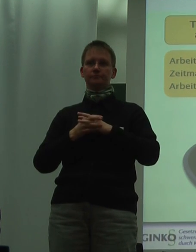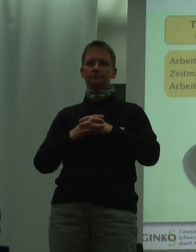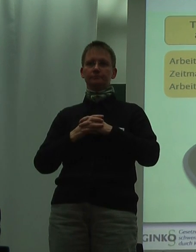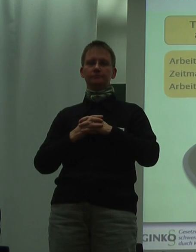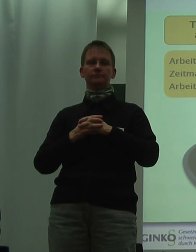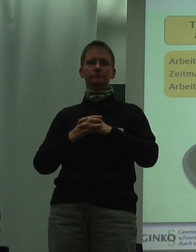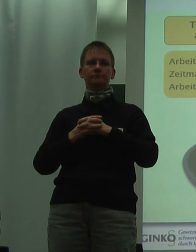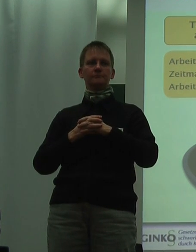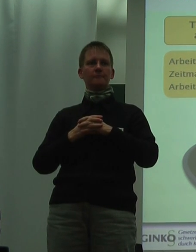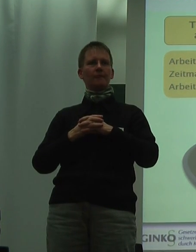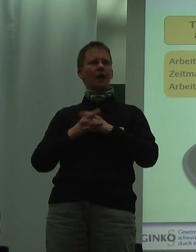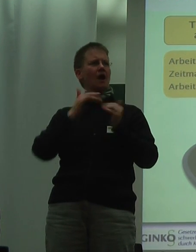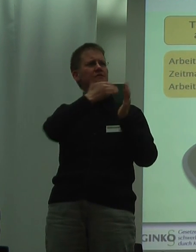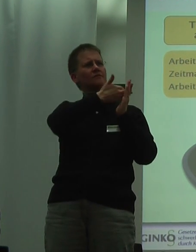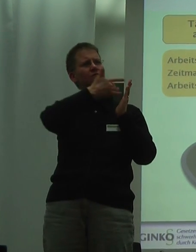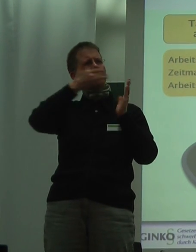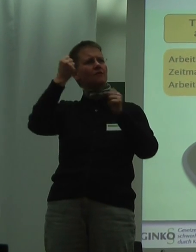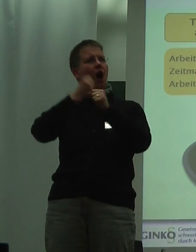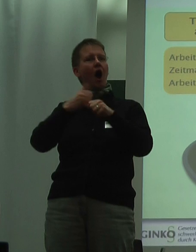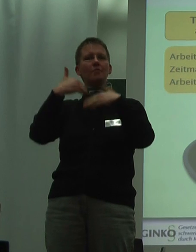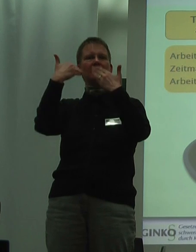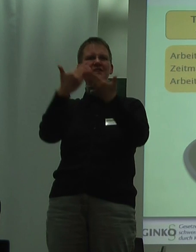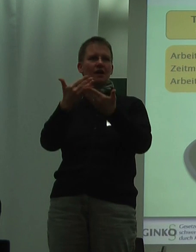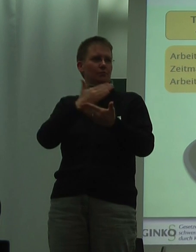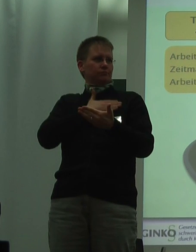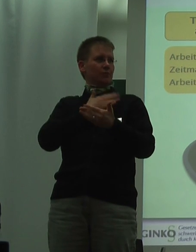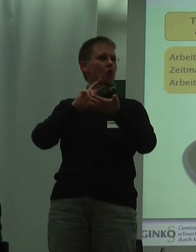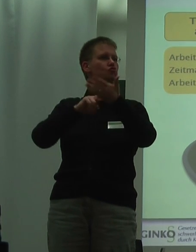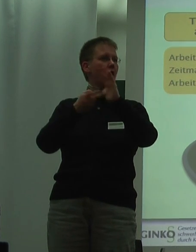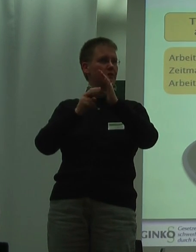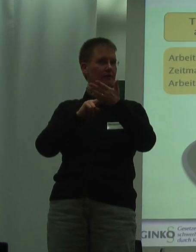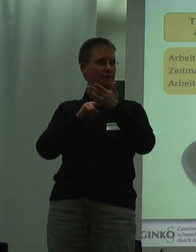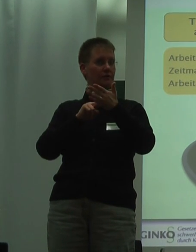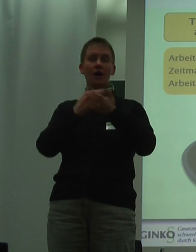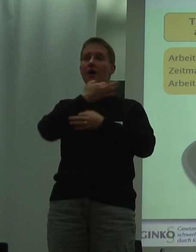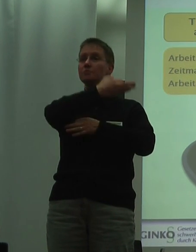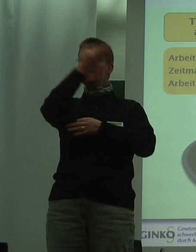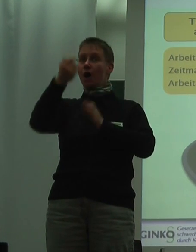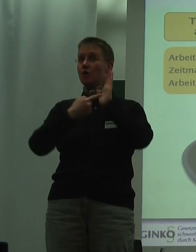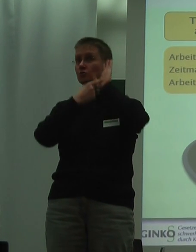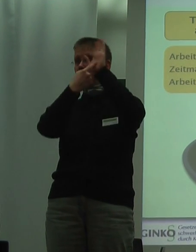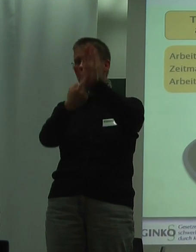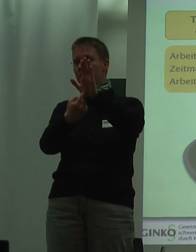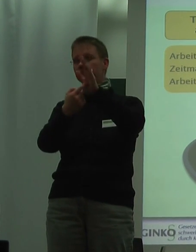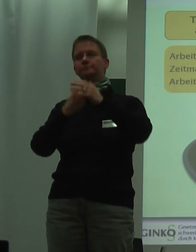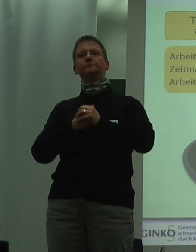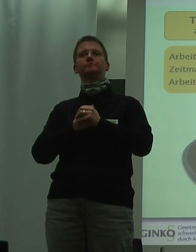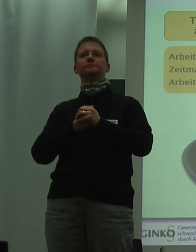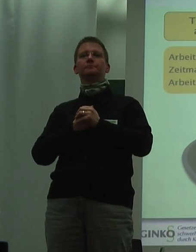Eine vielfach von den Arbeitgebern angewandten Strategien, das hat unsere Befragung gezeigt, ist, die Tätigkeit